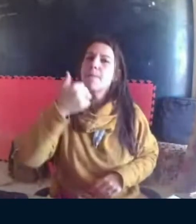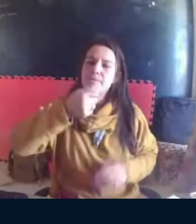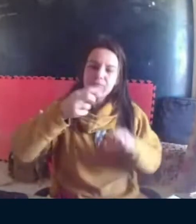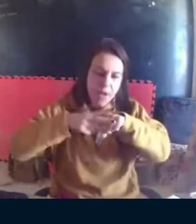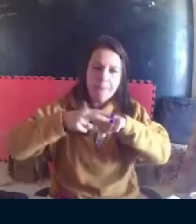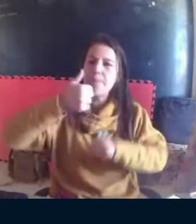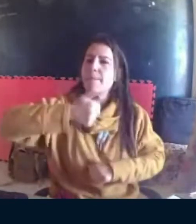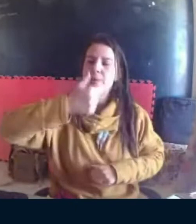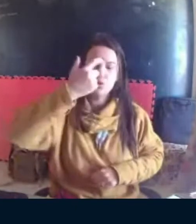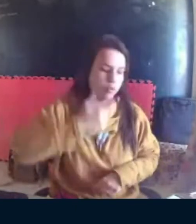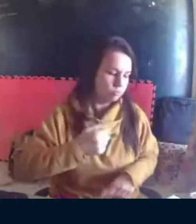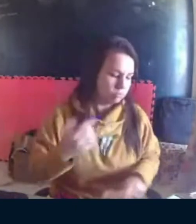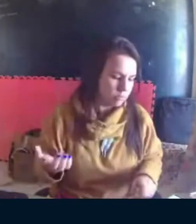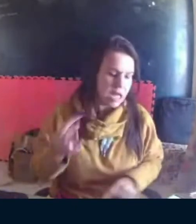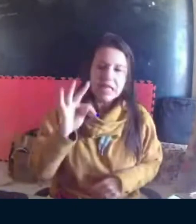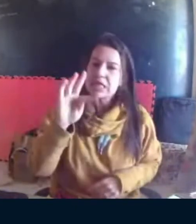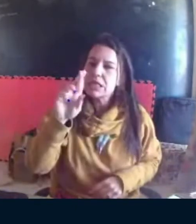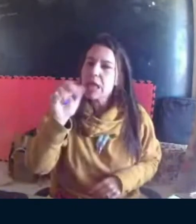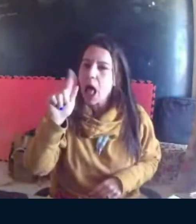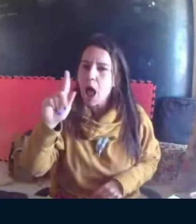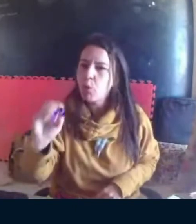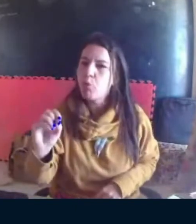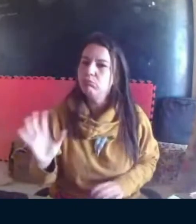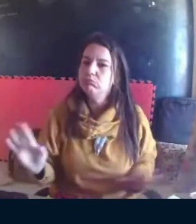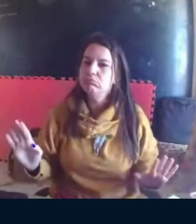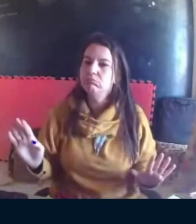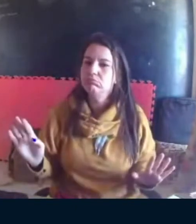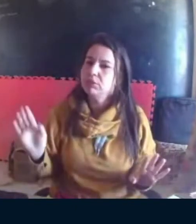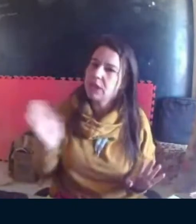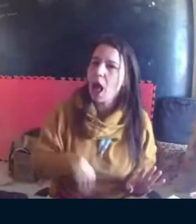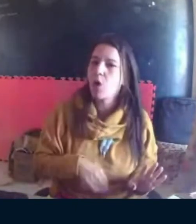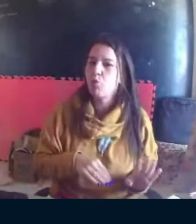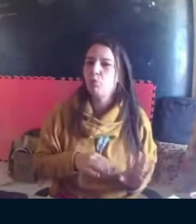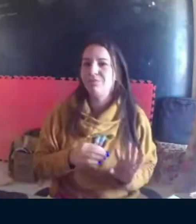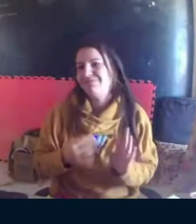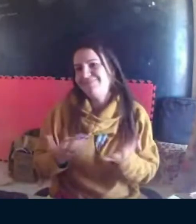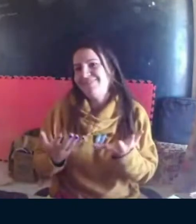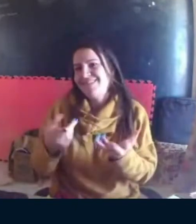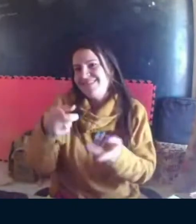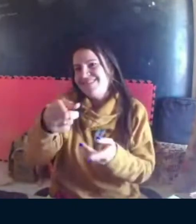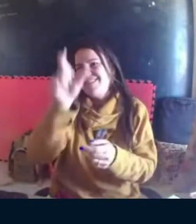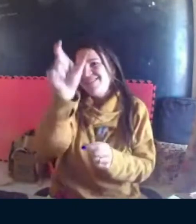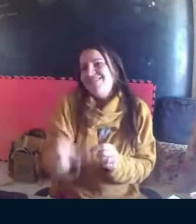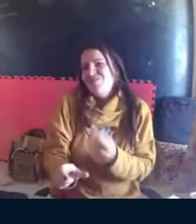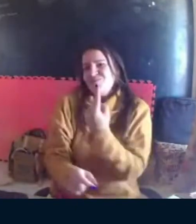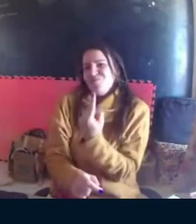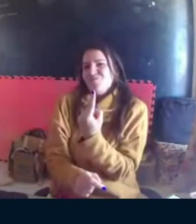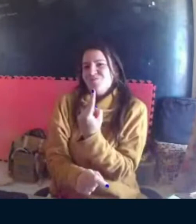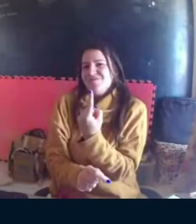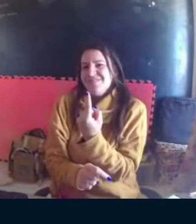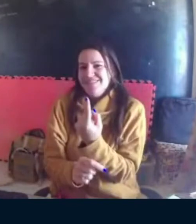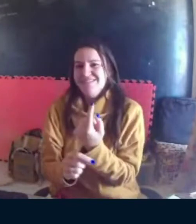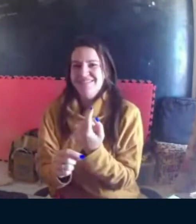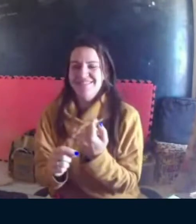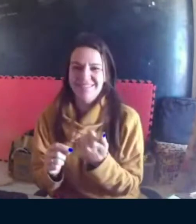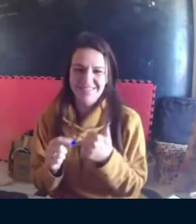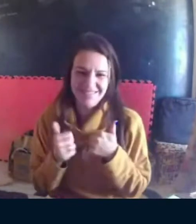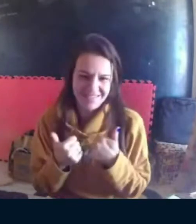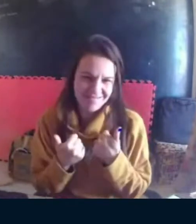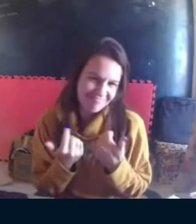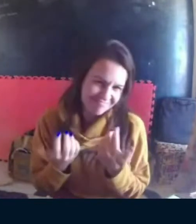eu acho interessante que você coloque em primeira pessoa, porque é seu trago, percebo, assim vai.